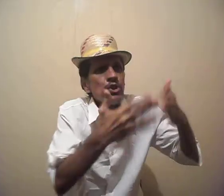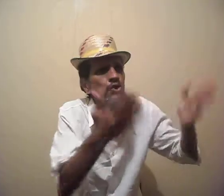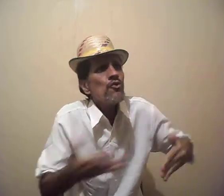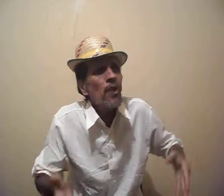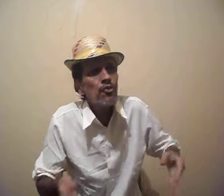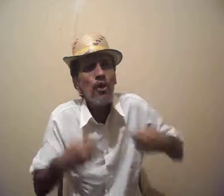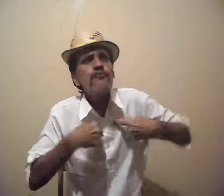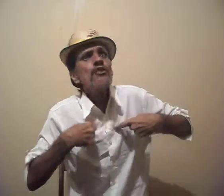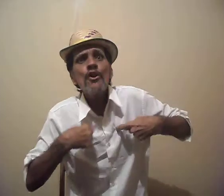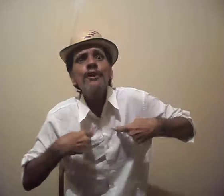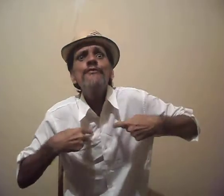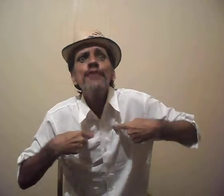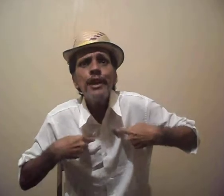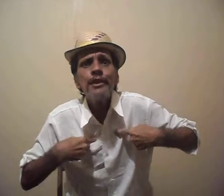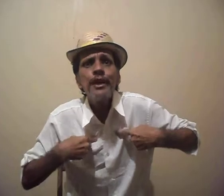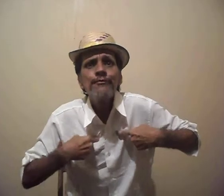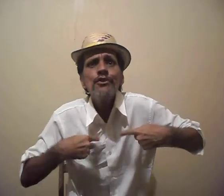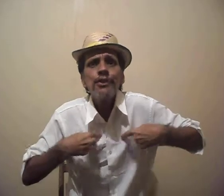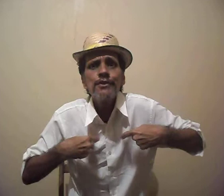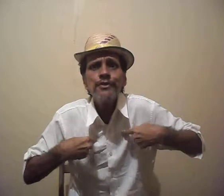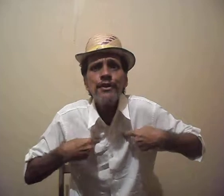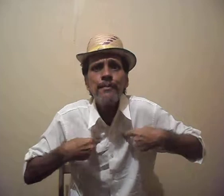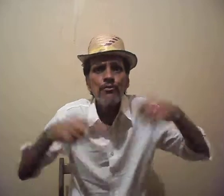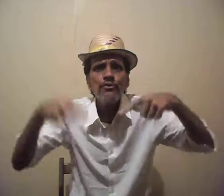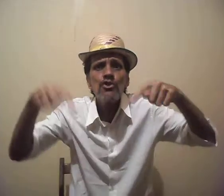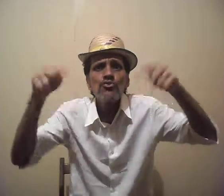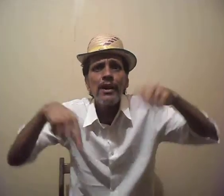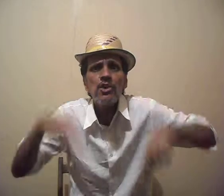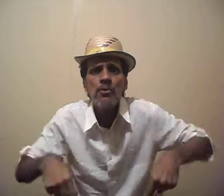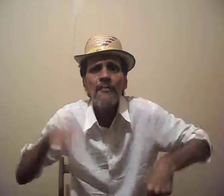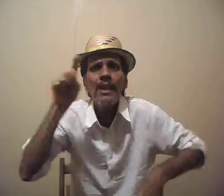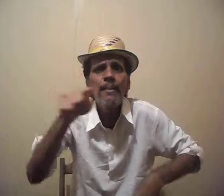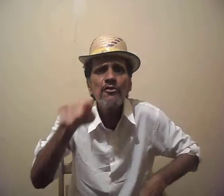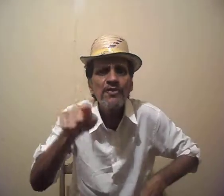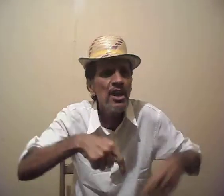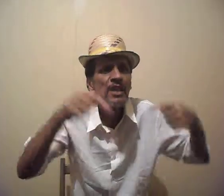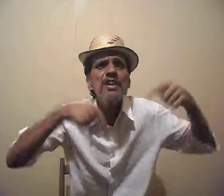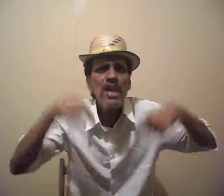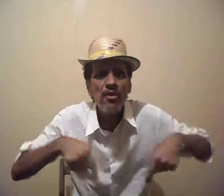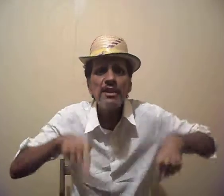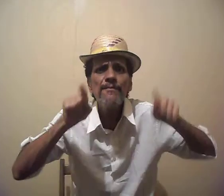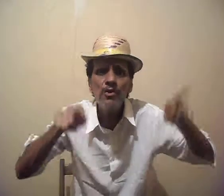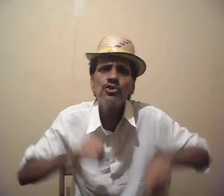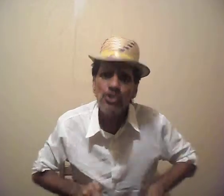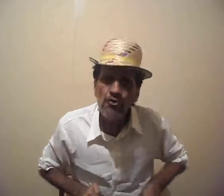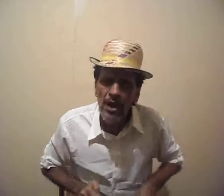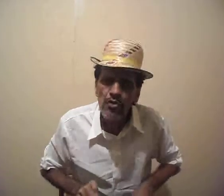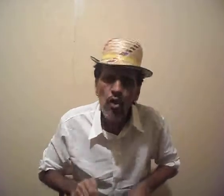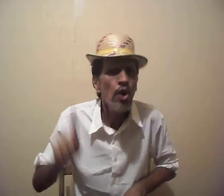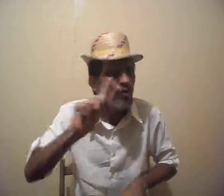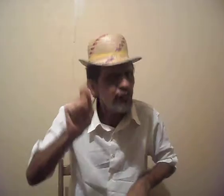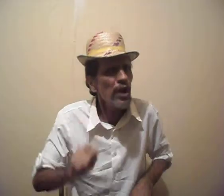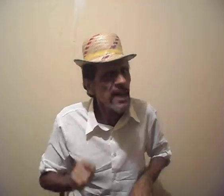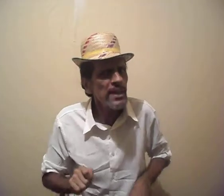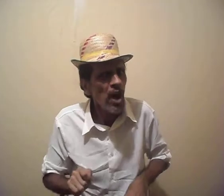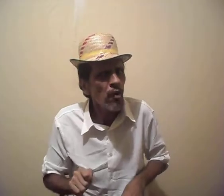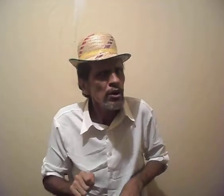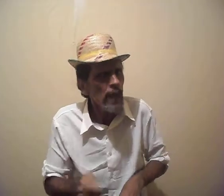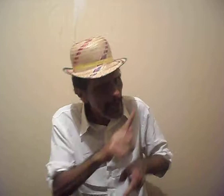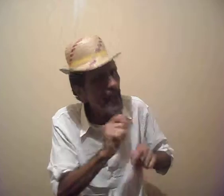desculvador. Fui eu que vi, gente. Fui eu que vi, gente. Por isso que eu estou aqui hoje pra falar pra vocês. Que eu que vi o desculvador. Não foi ele, não. Ele é